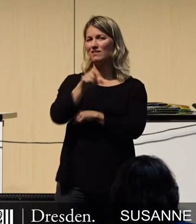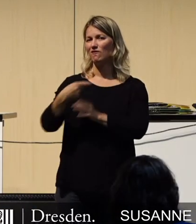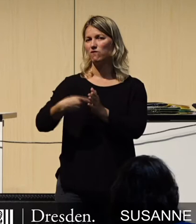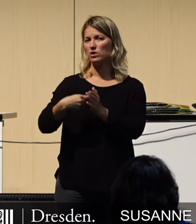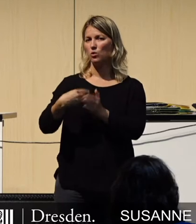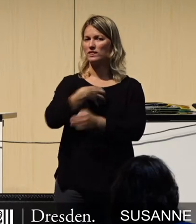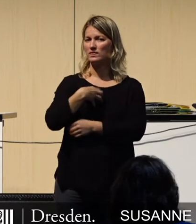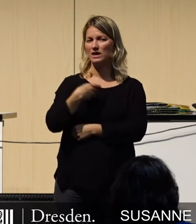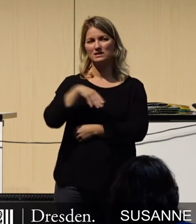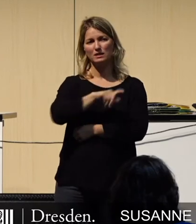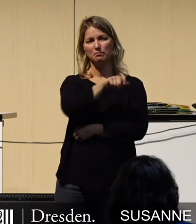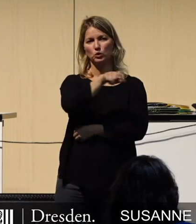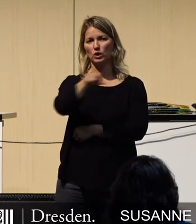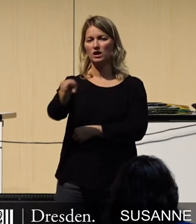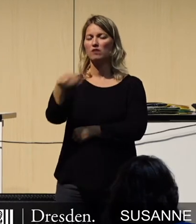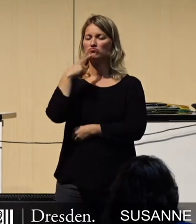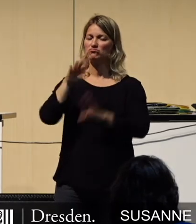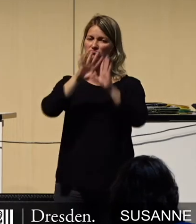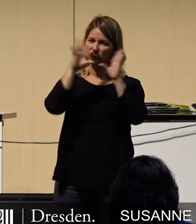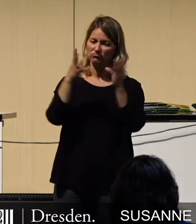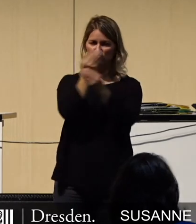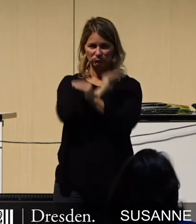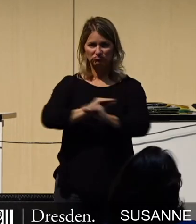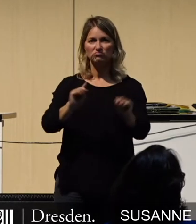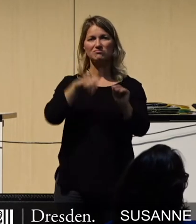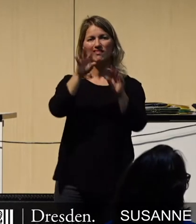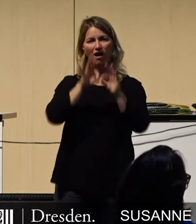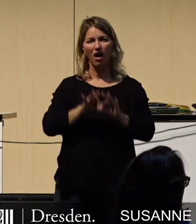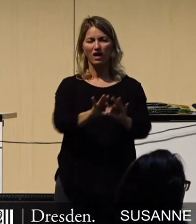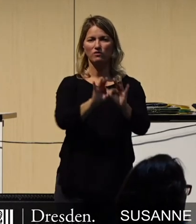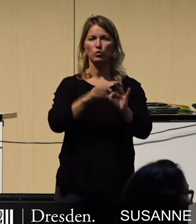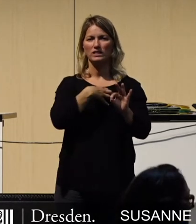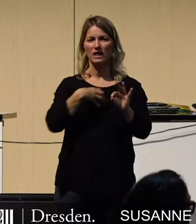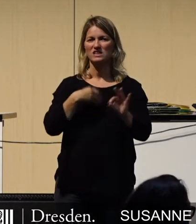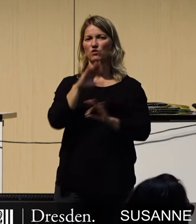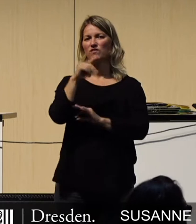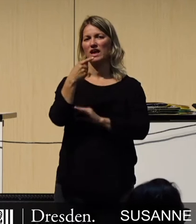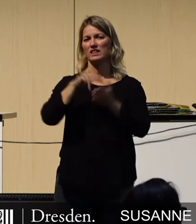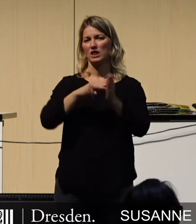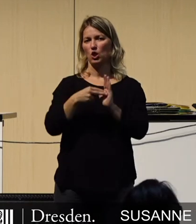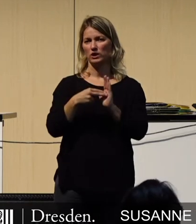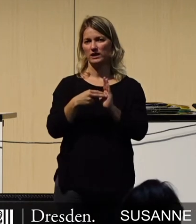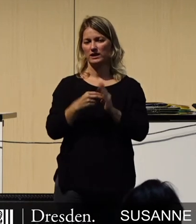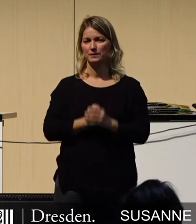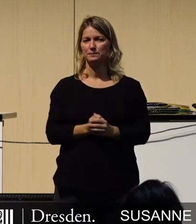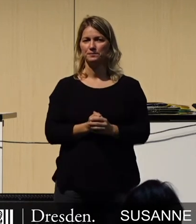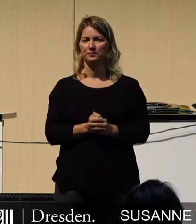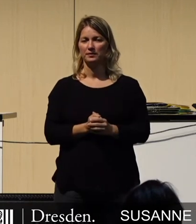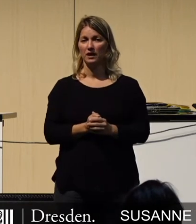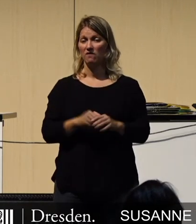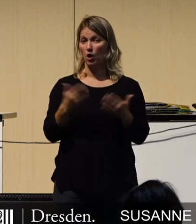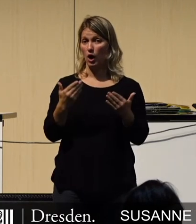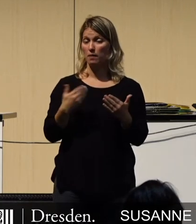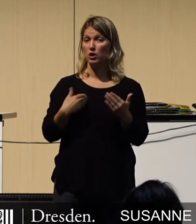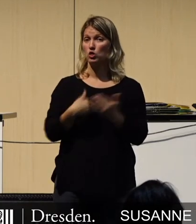in Dresden umfassend über die geplante Einführung der 5G-Technologie in Dresden zu informieren. Denn der neue